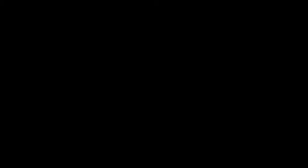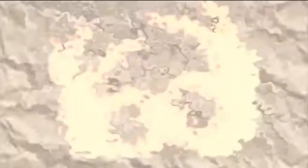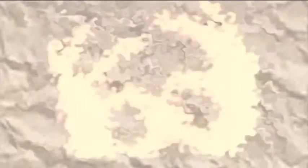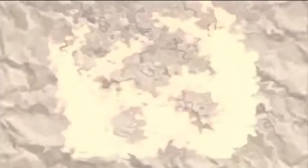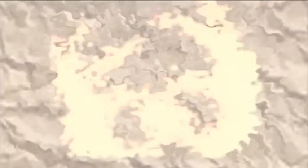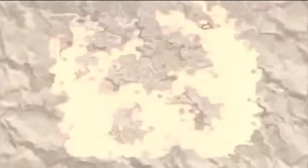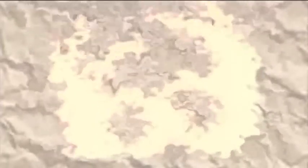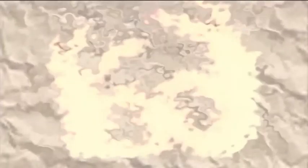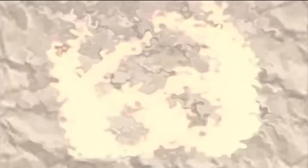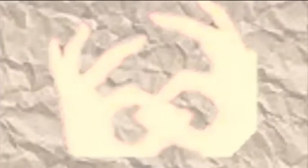Music